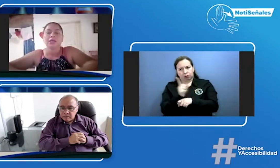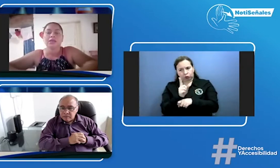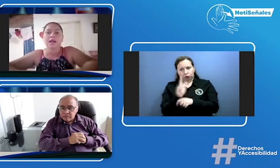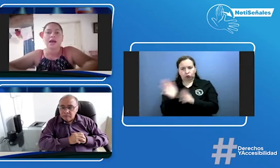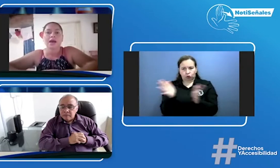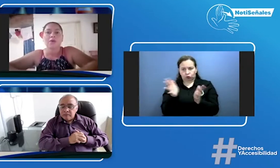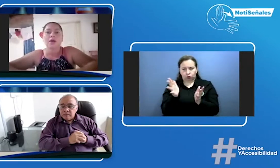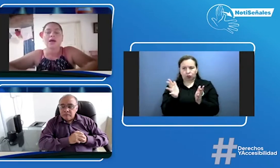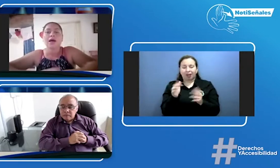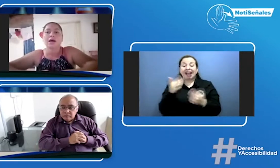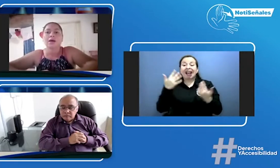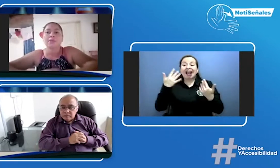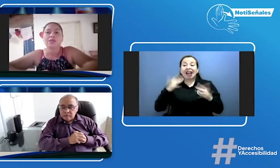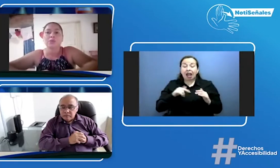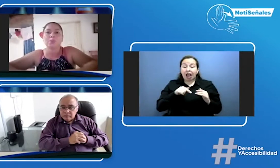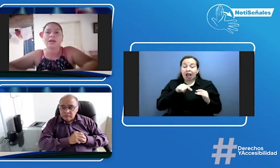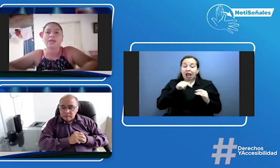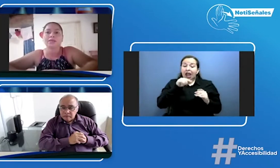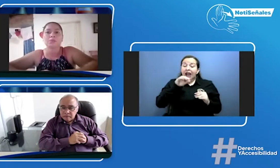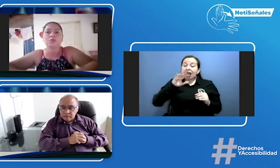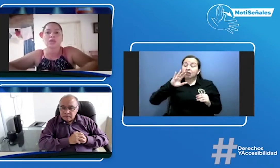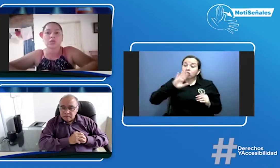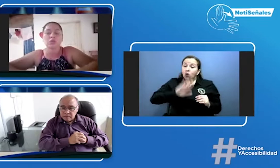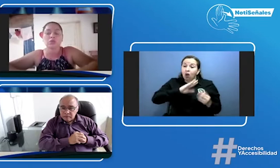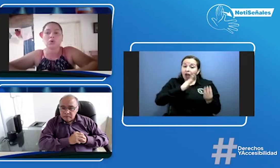La Jagua a Valledupar estamos a dos horas.